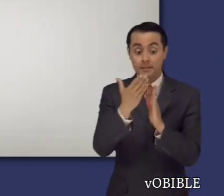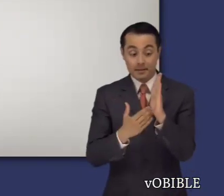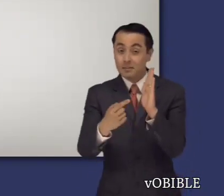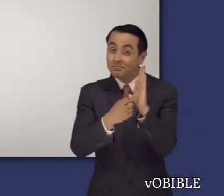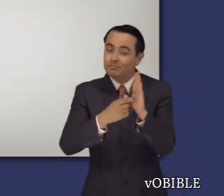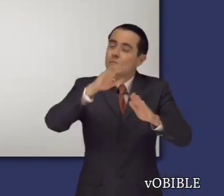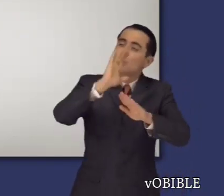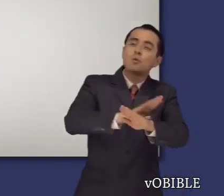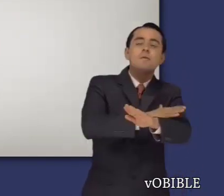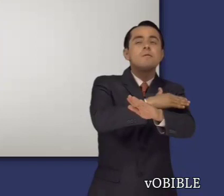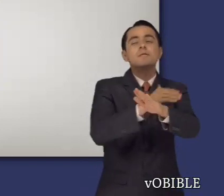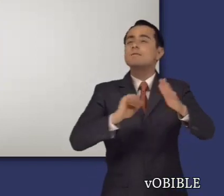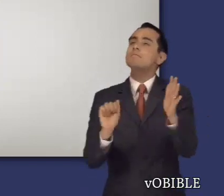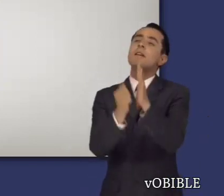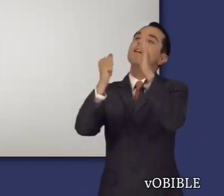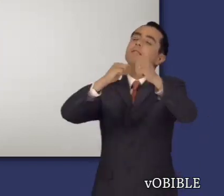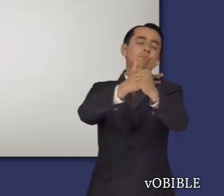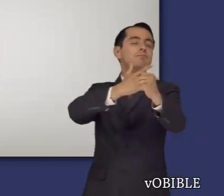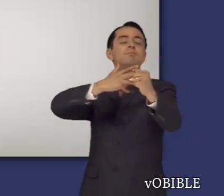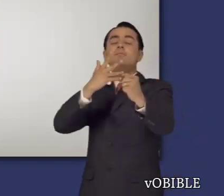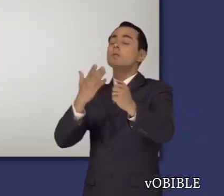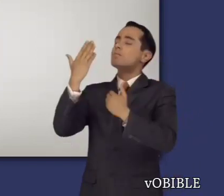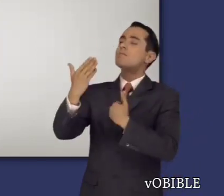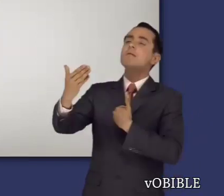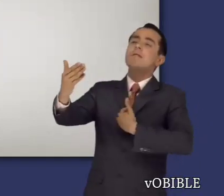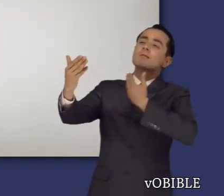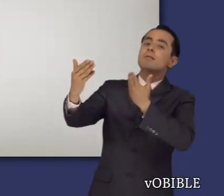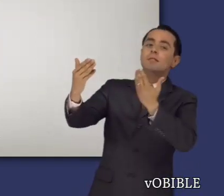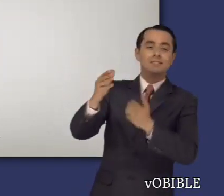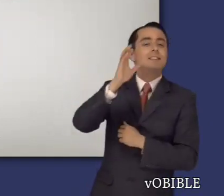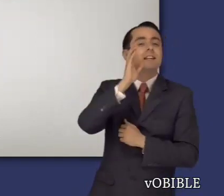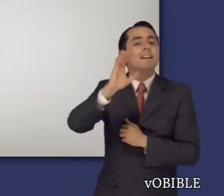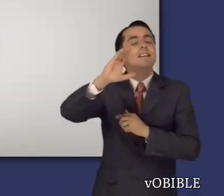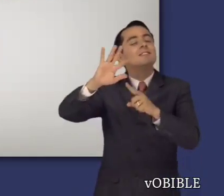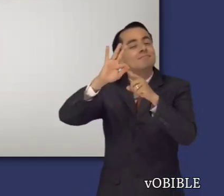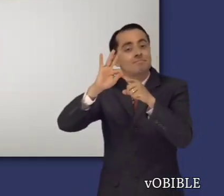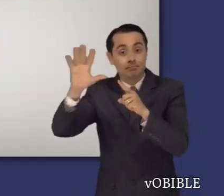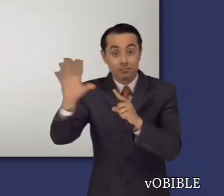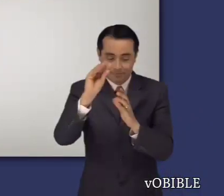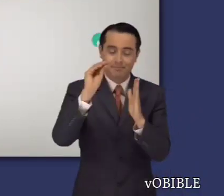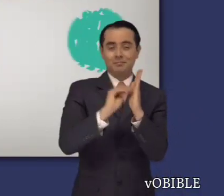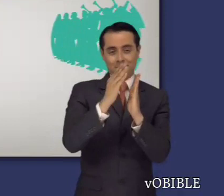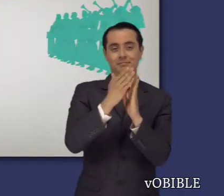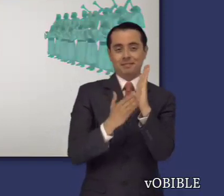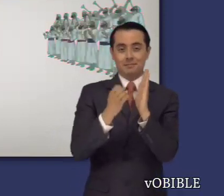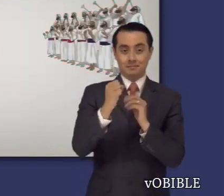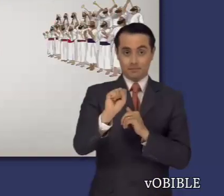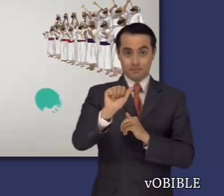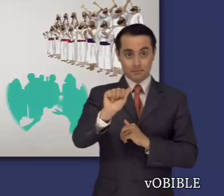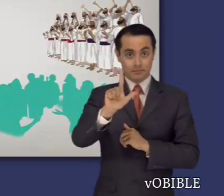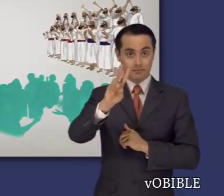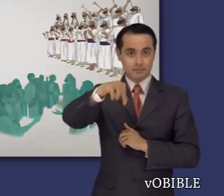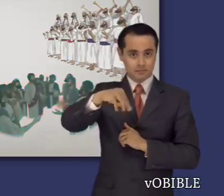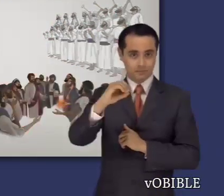El libro de los Salmos es una colección de canciones sagradas. Estas canciones destacan la importancia de alabar a Jehová y han